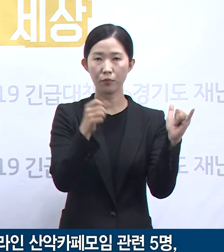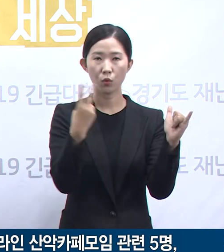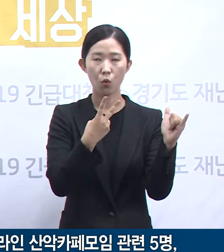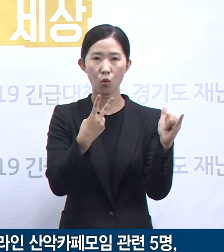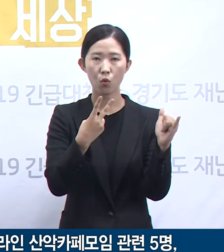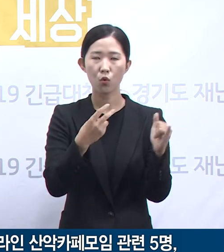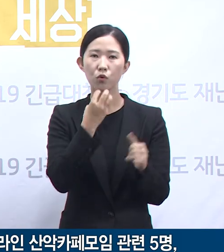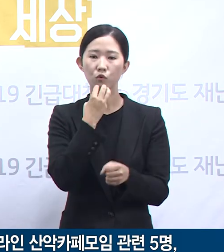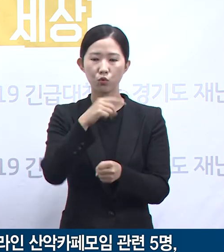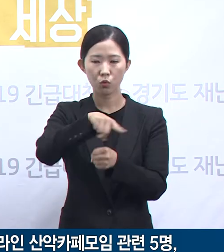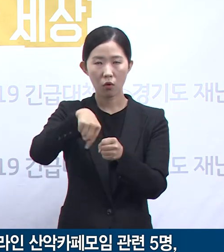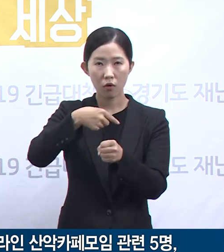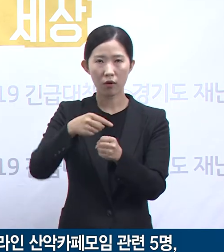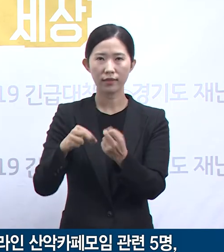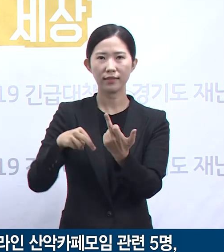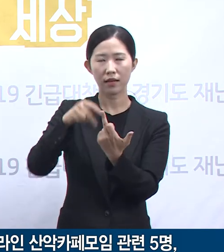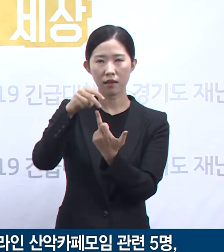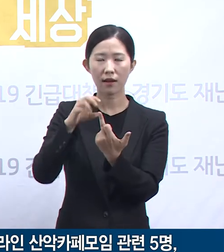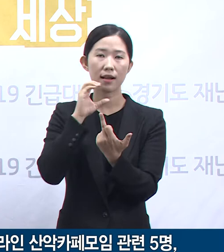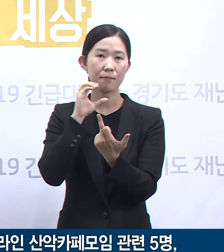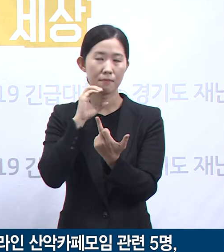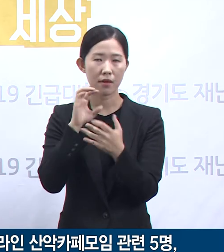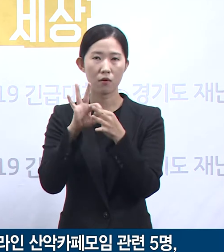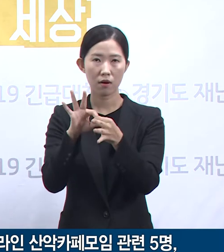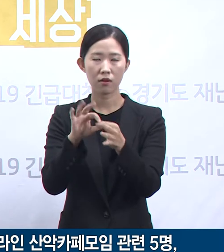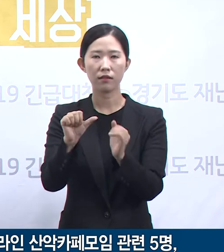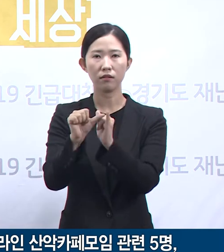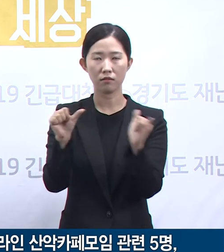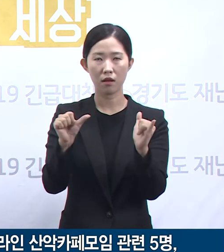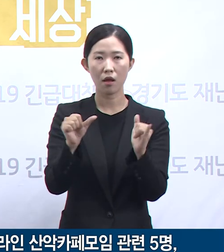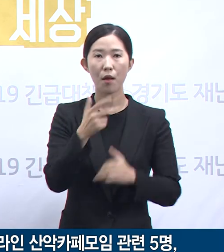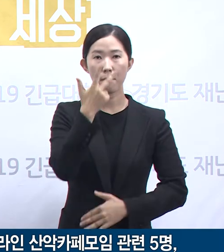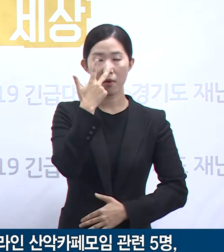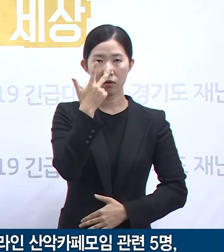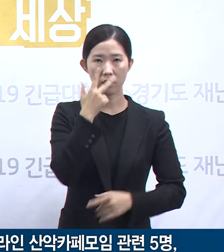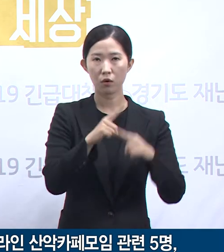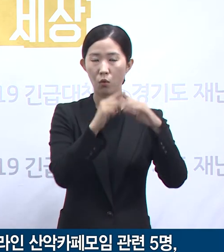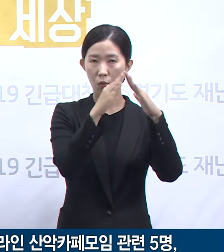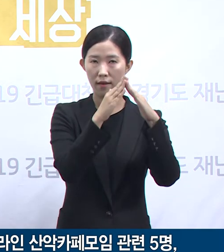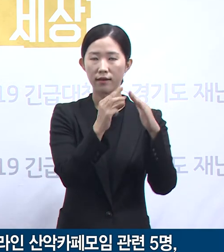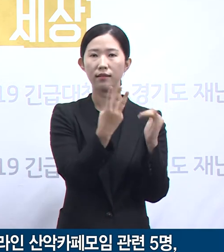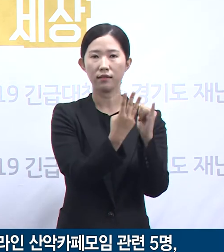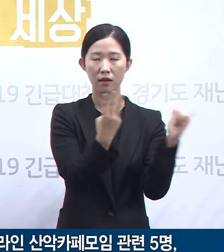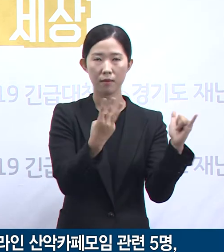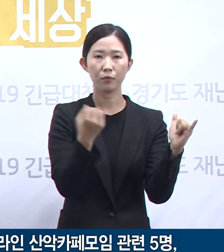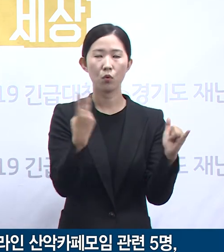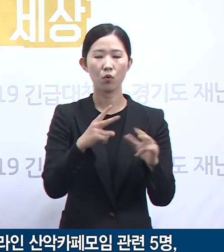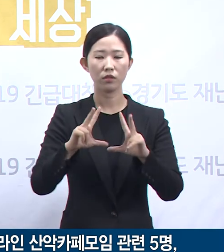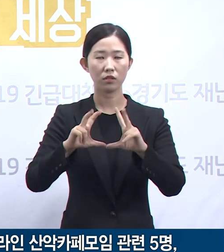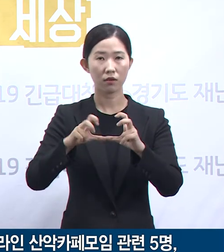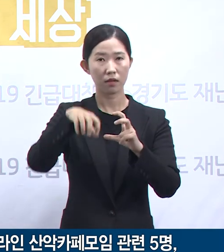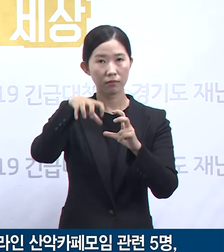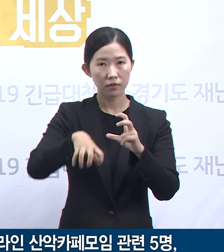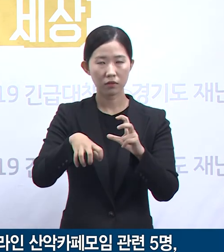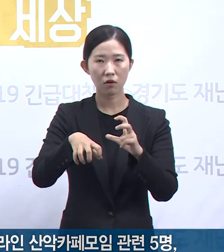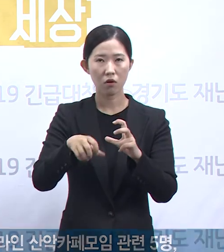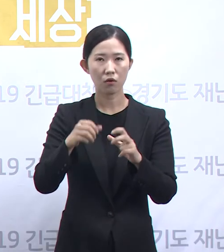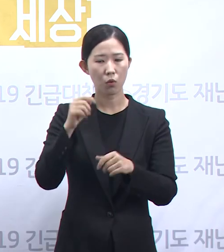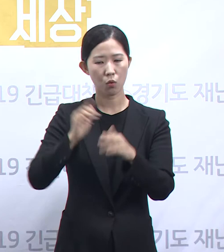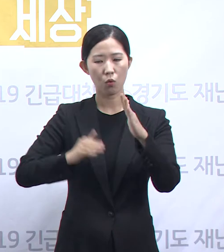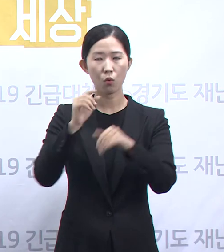관련 5명, 평택 서해로계 관련 3명, 성남소재 고시원 관련 3명 등 총 47명입니다.